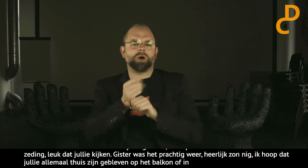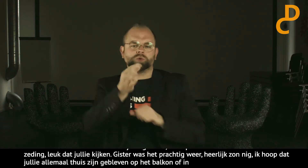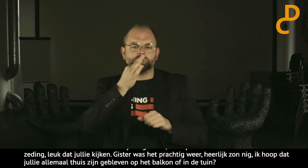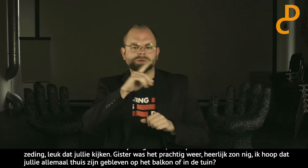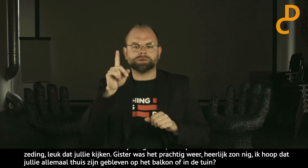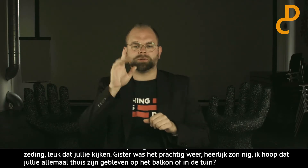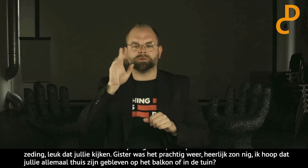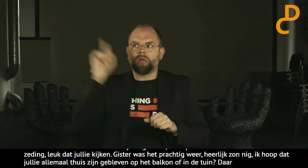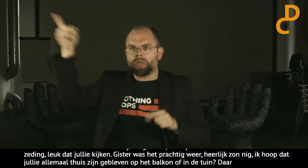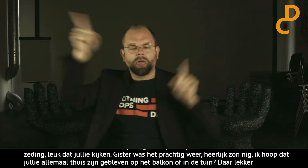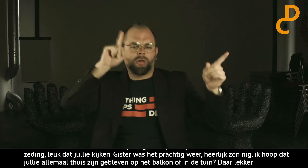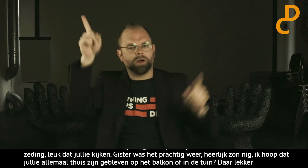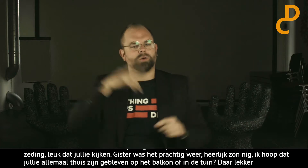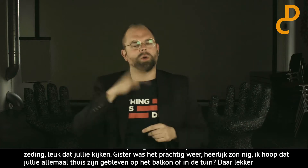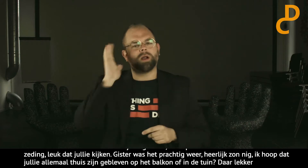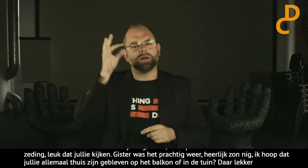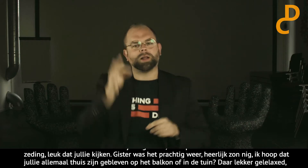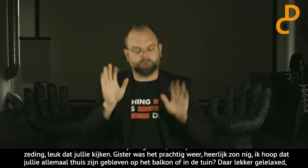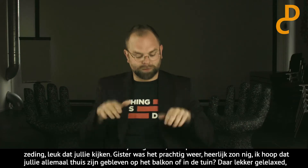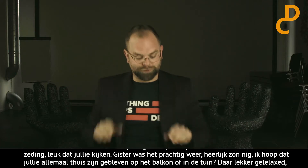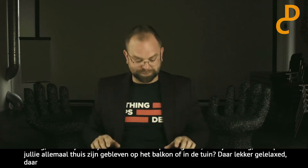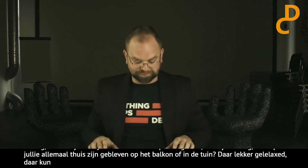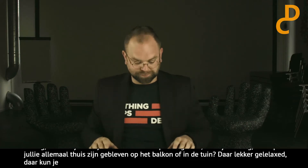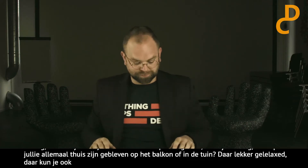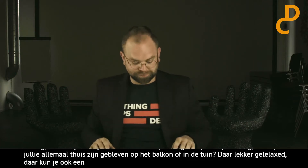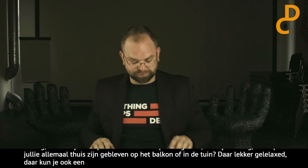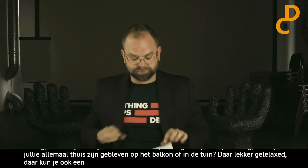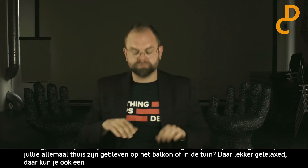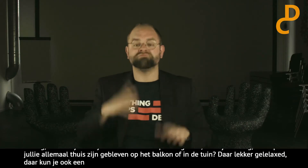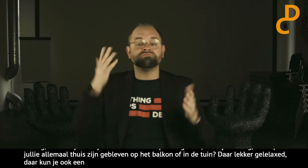fotoboek nog weer te maken. Het niet per se op allemaal gekke plekken. Daar kan je thuis voor blijven.